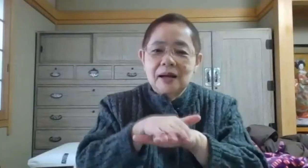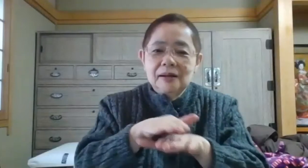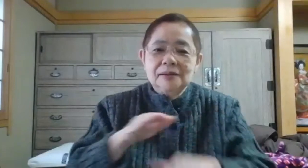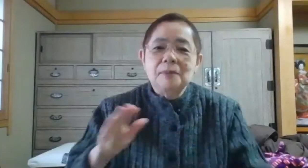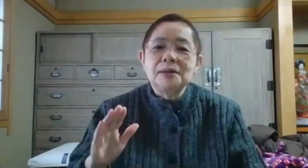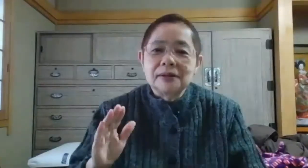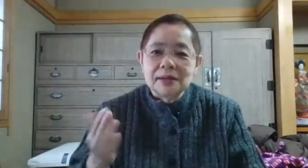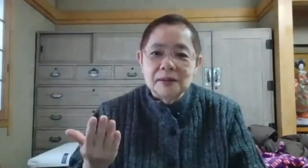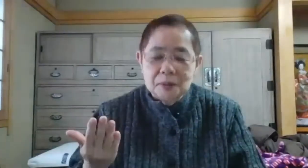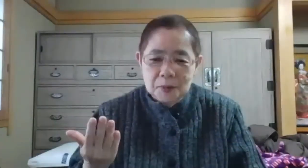だぶりますけれども